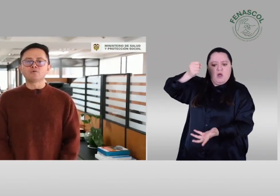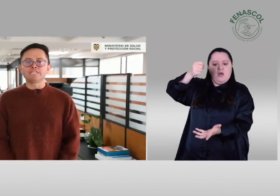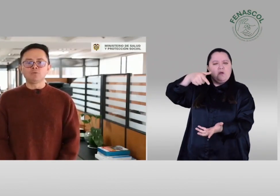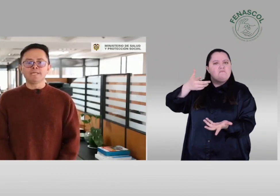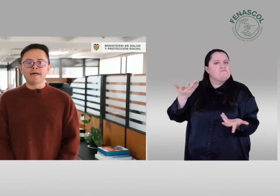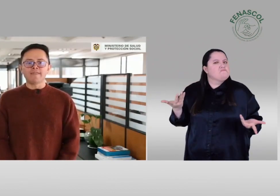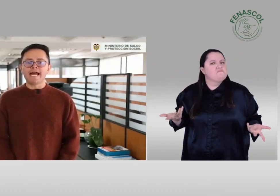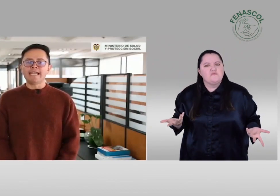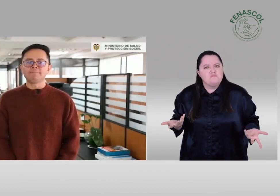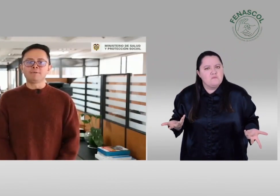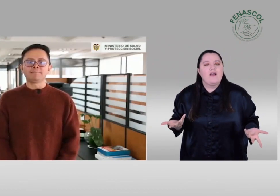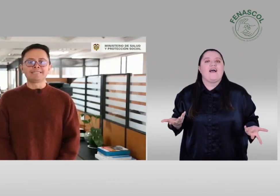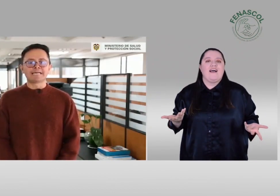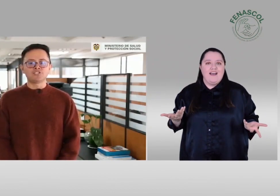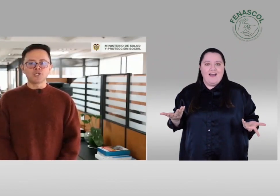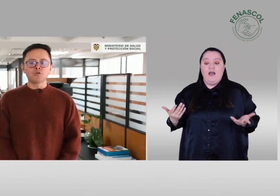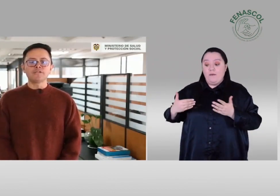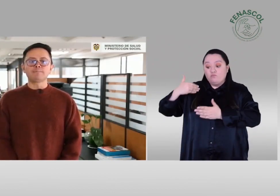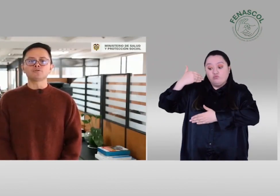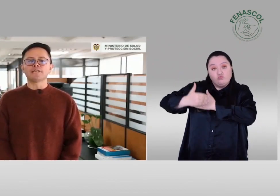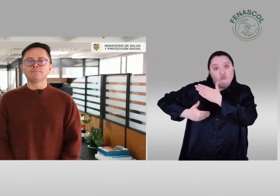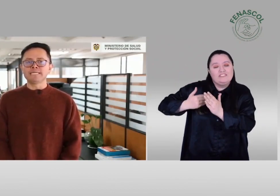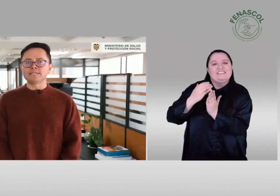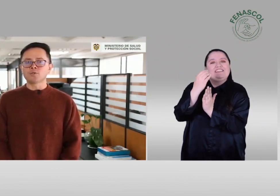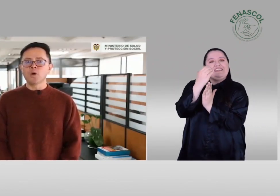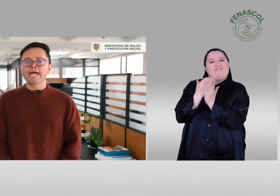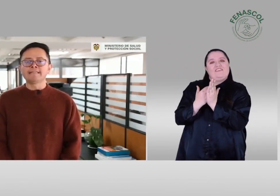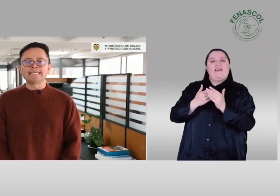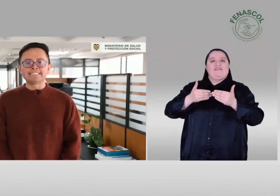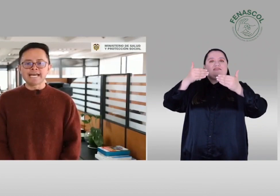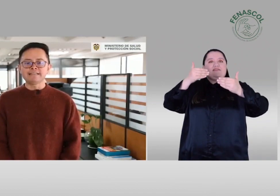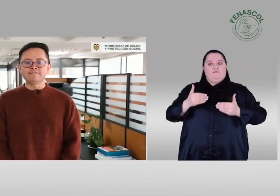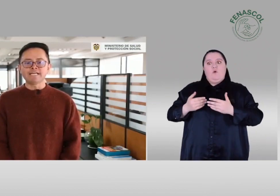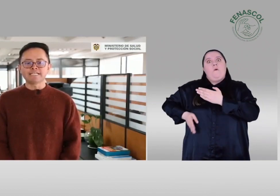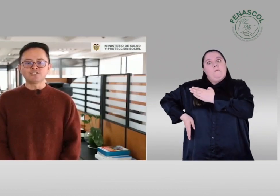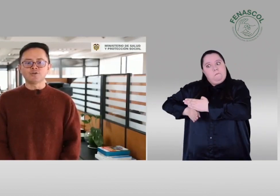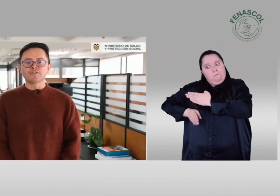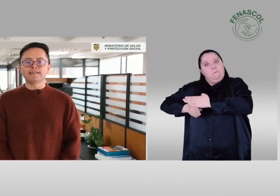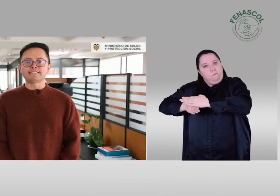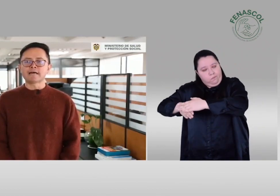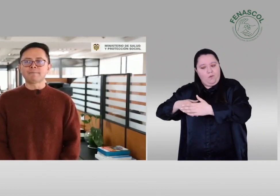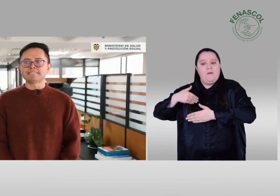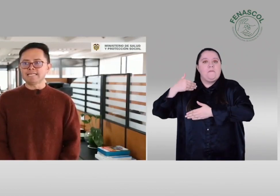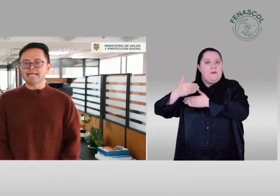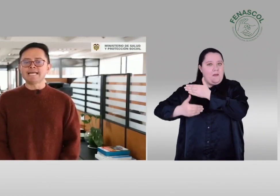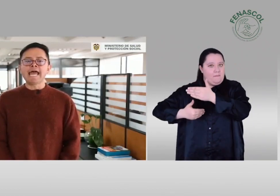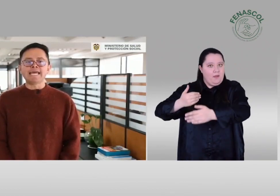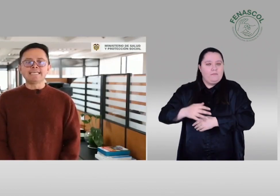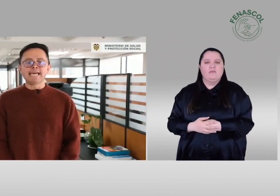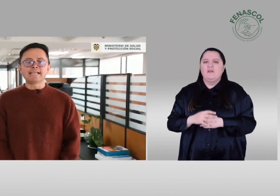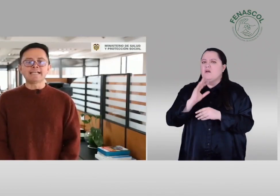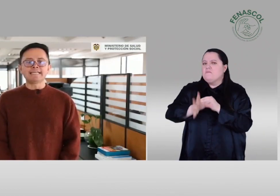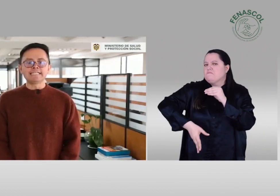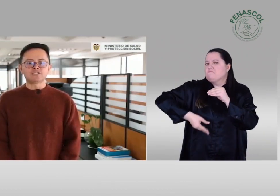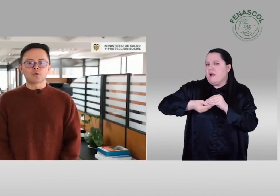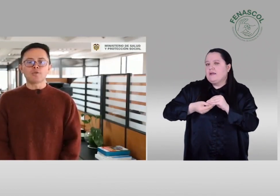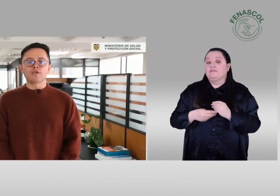continuidad a la implementación del procedimiento de certificación de discapacidad y el registro de